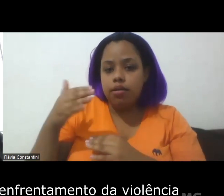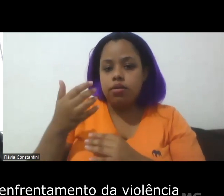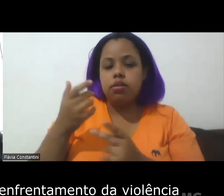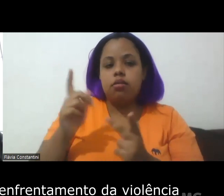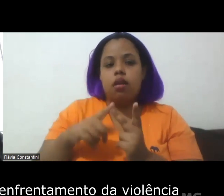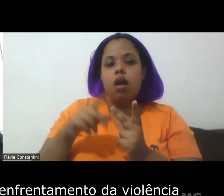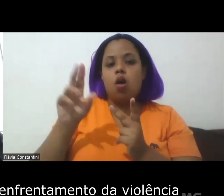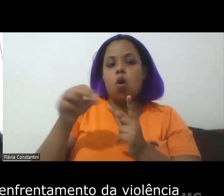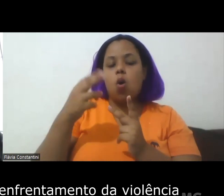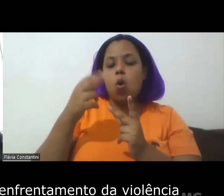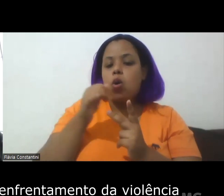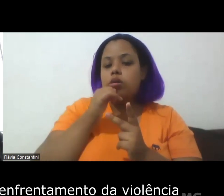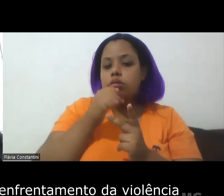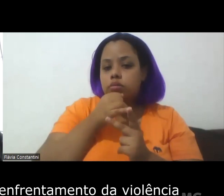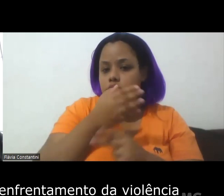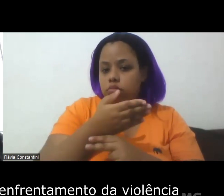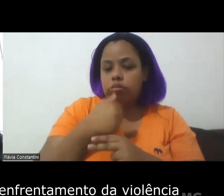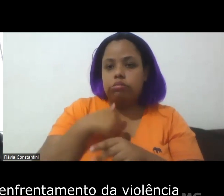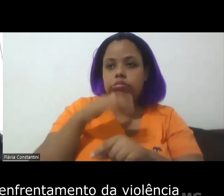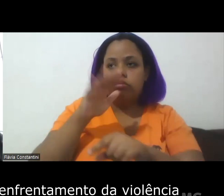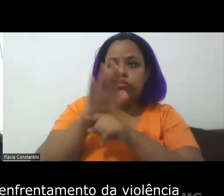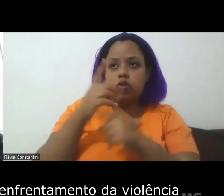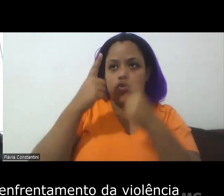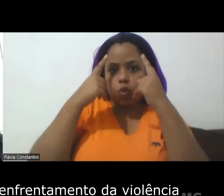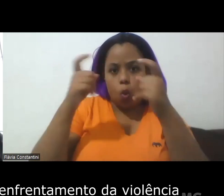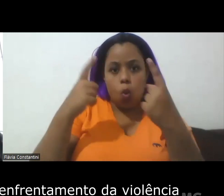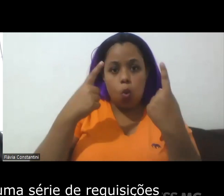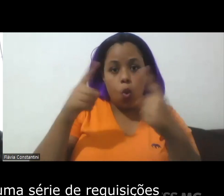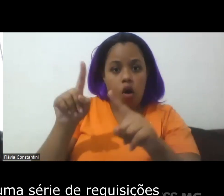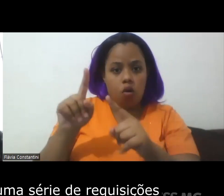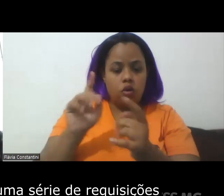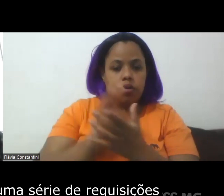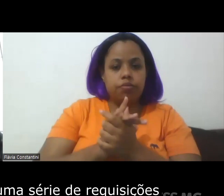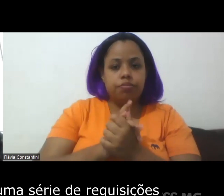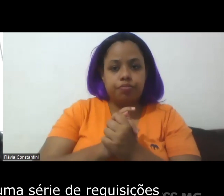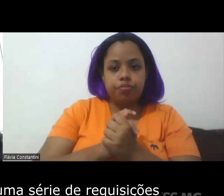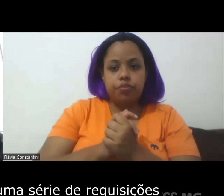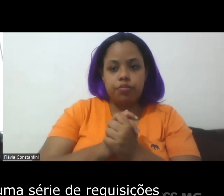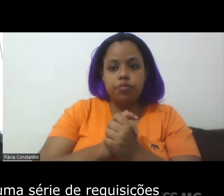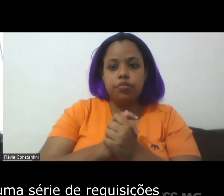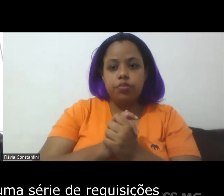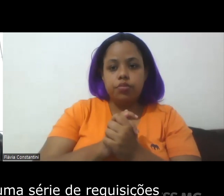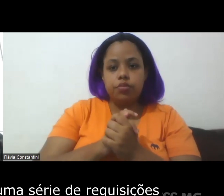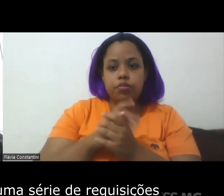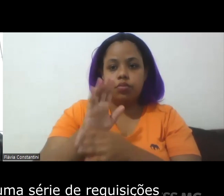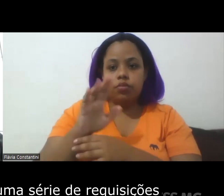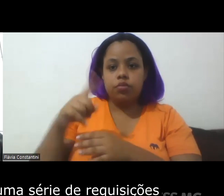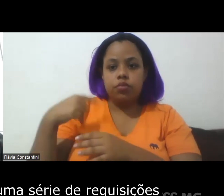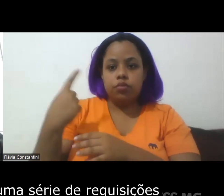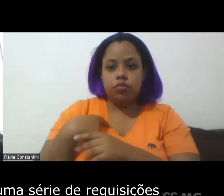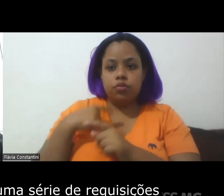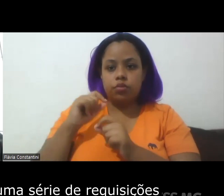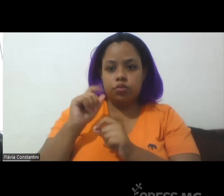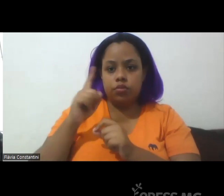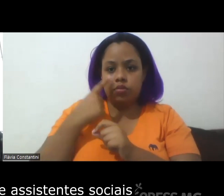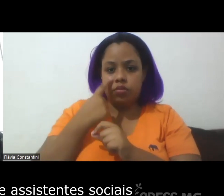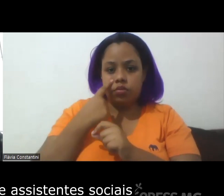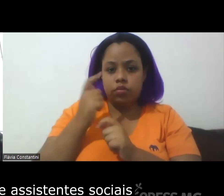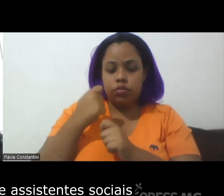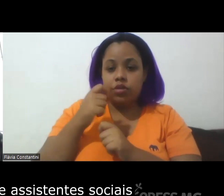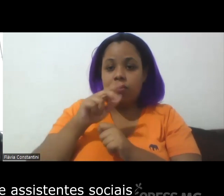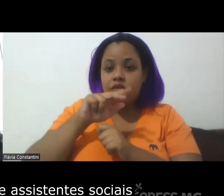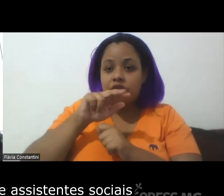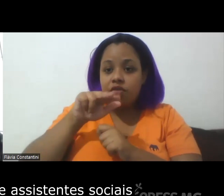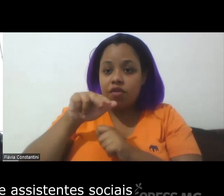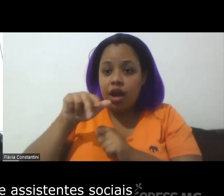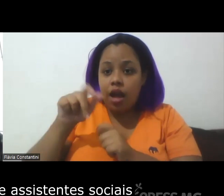voltadas para a questão do enfrentamento da violência, então, hoje nós temos uma série de requisições para